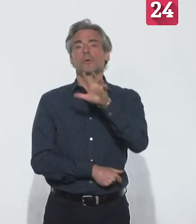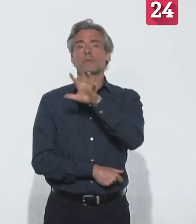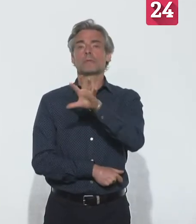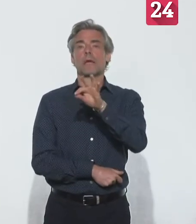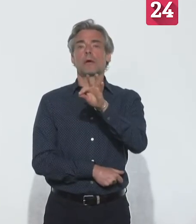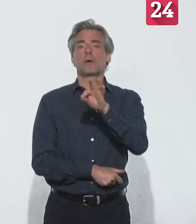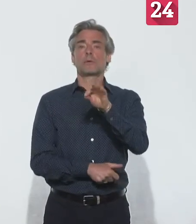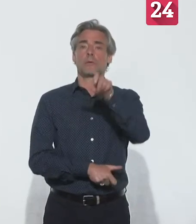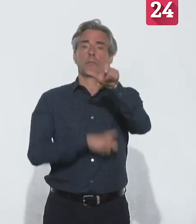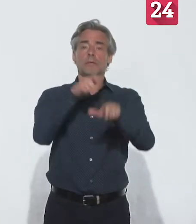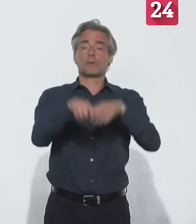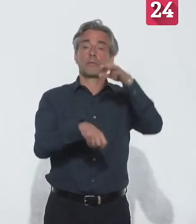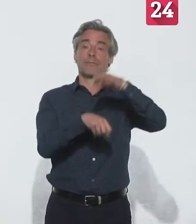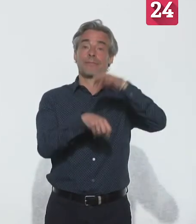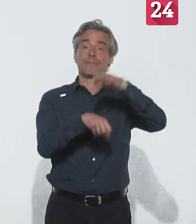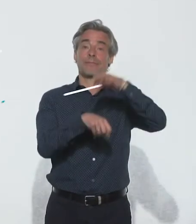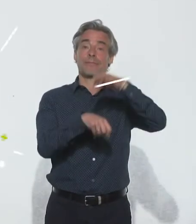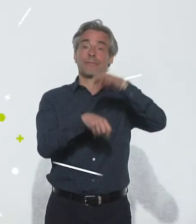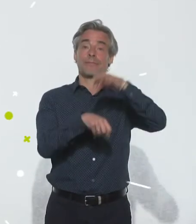patients en moins.